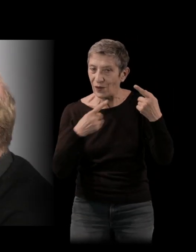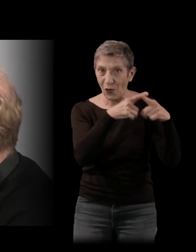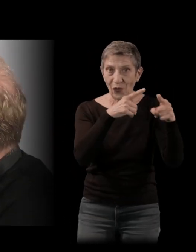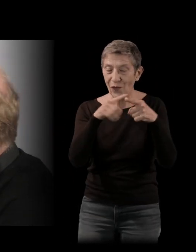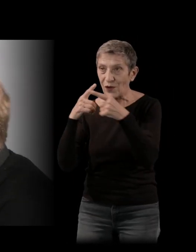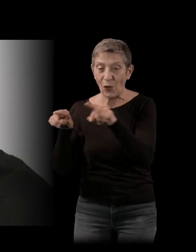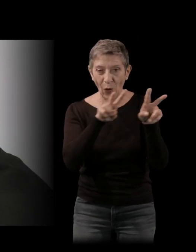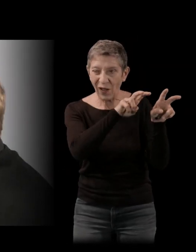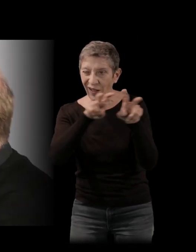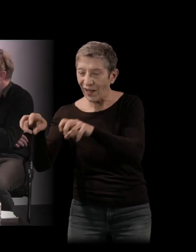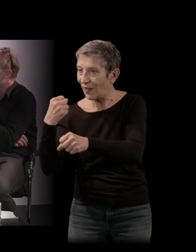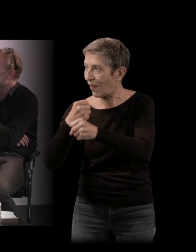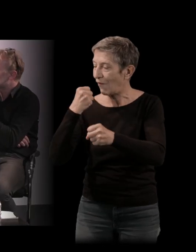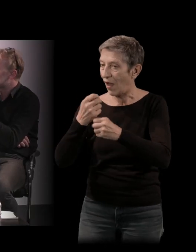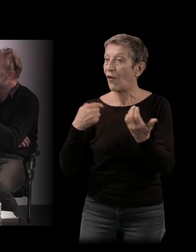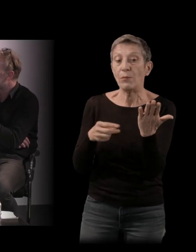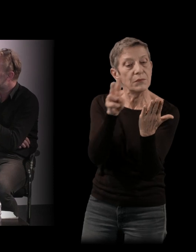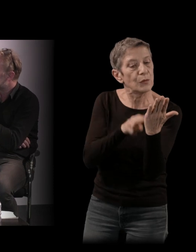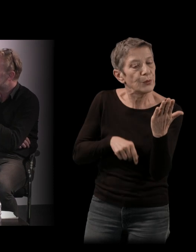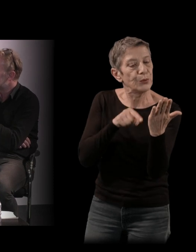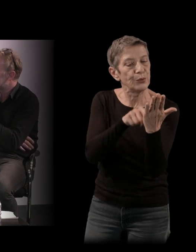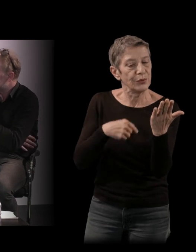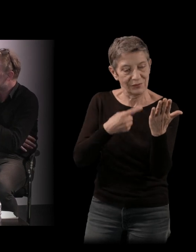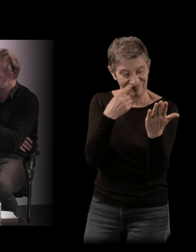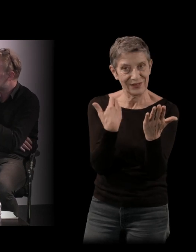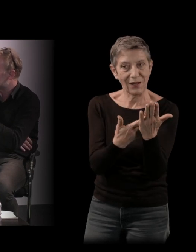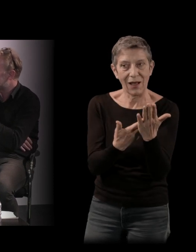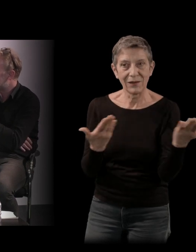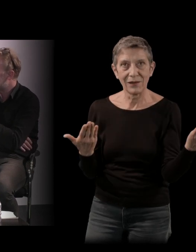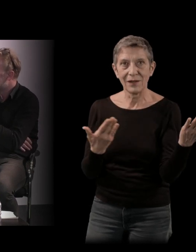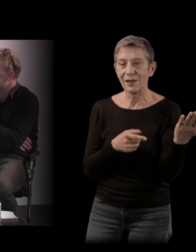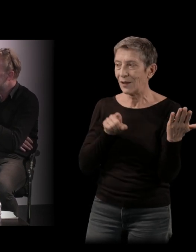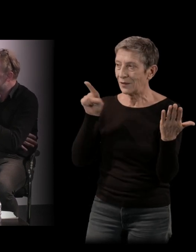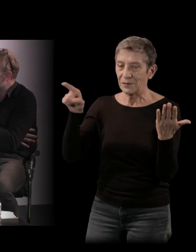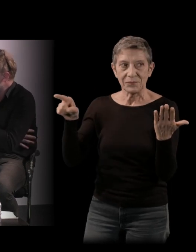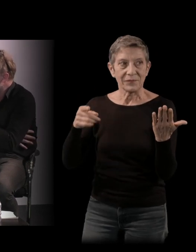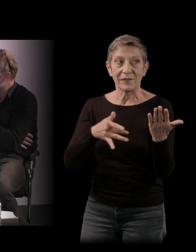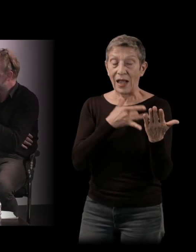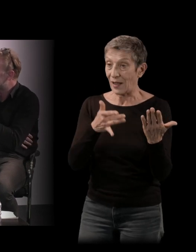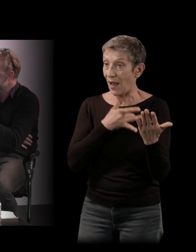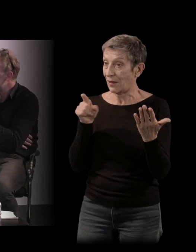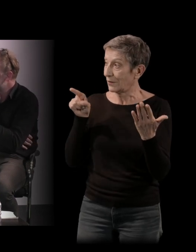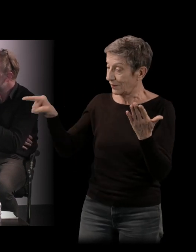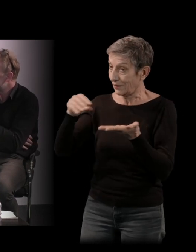'est vraiment ce qui apparaît en tant que lecteur, en tout cas du livre. C'est une dimension qui vous a intéressé, vous, en tant qu'écrivaine, qui vous a